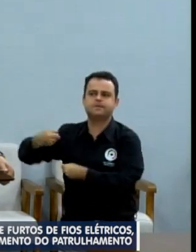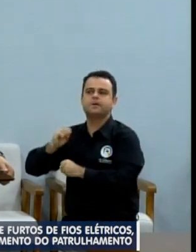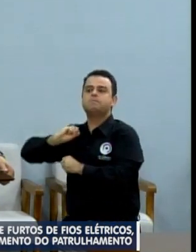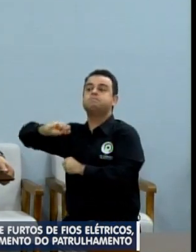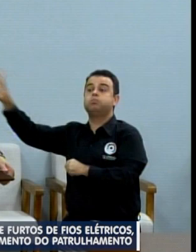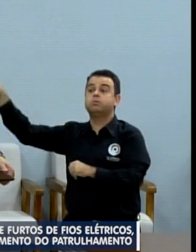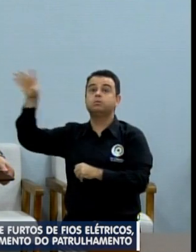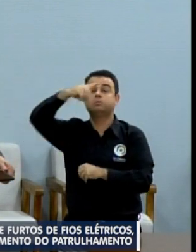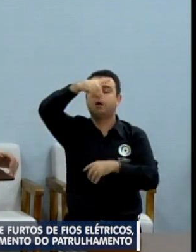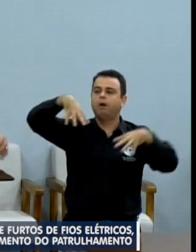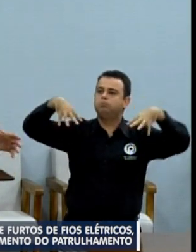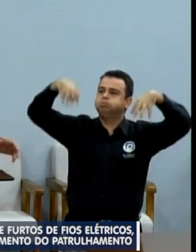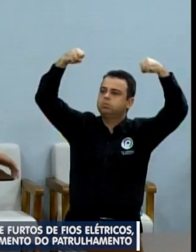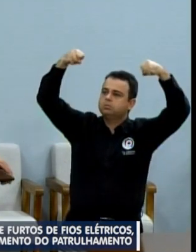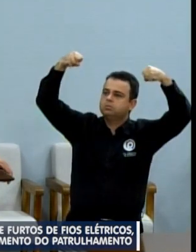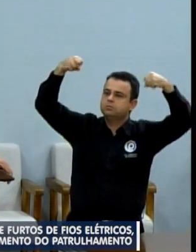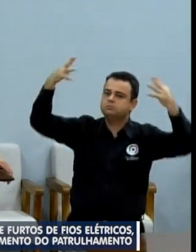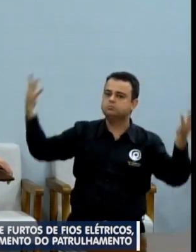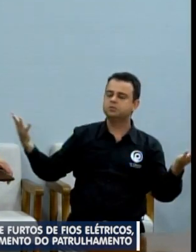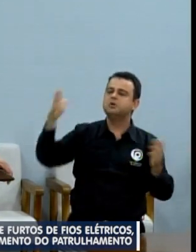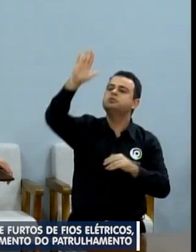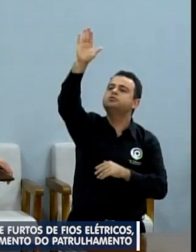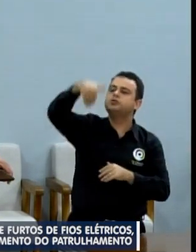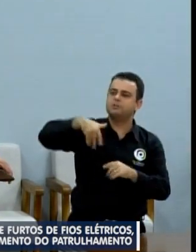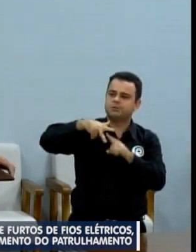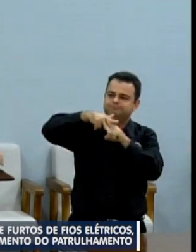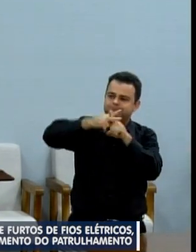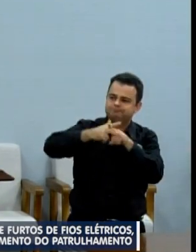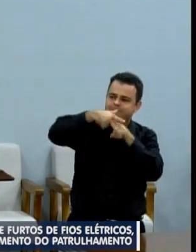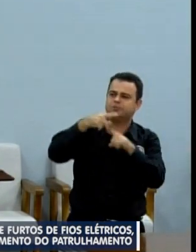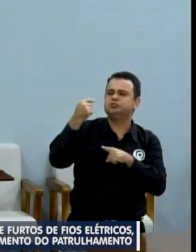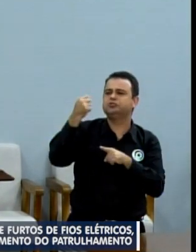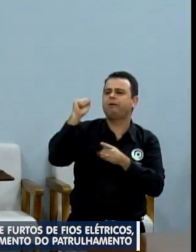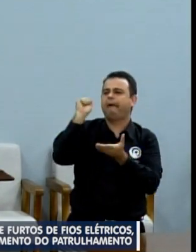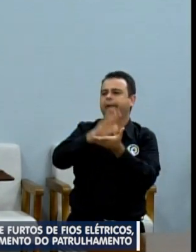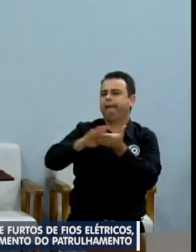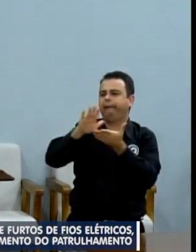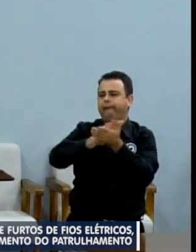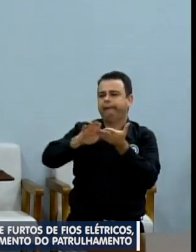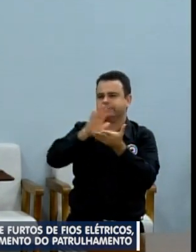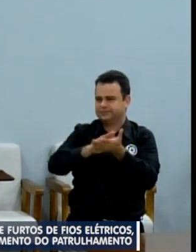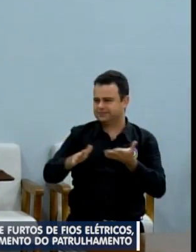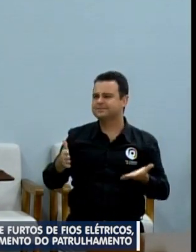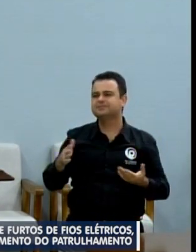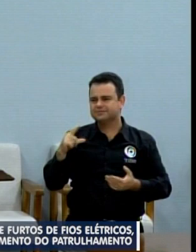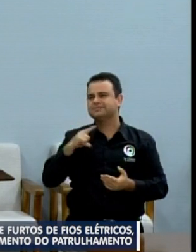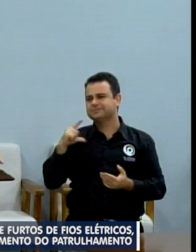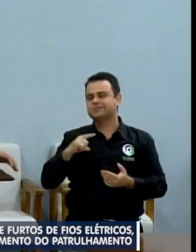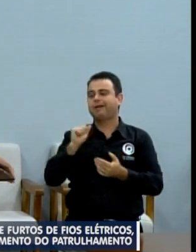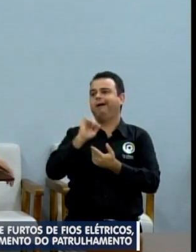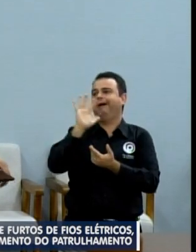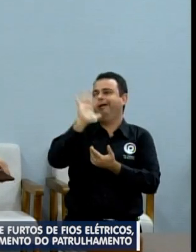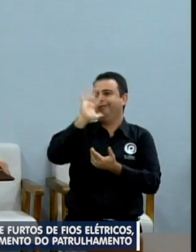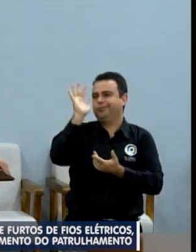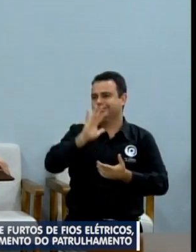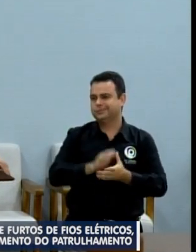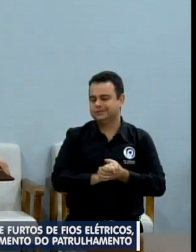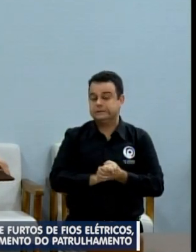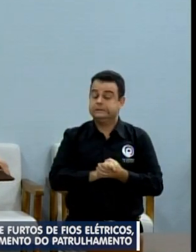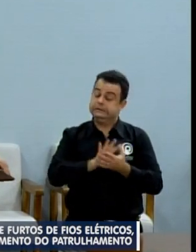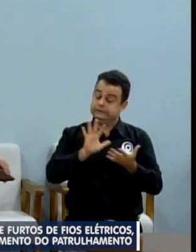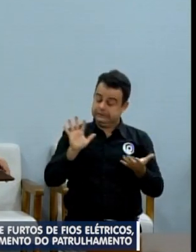surpreendido e aí tem que chamar um eletricista, tem um gasto desnecessário. Então, gostaria aqui de